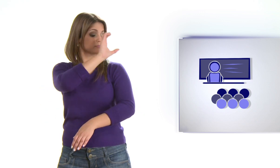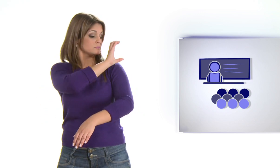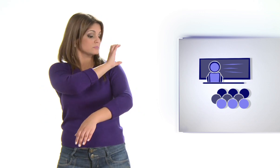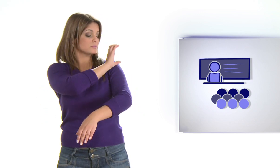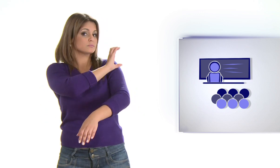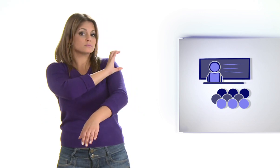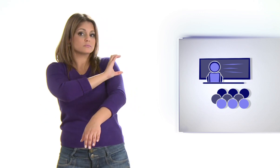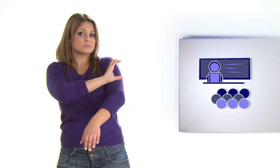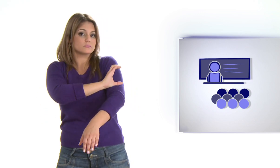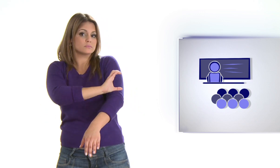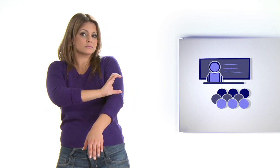Curso